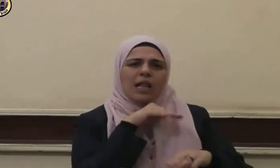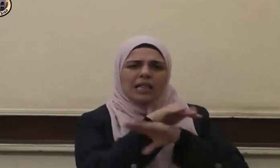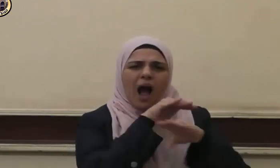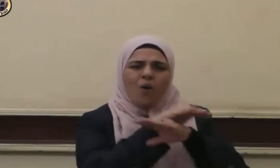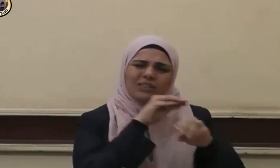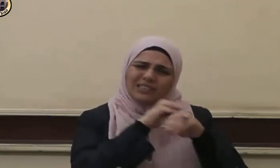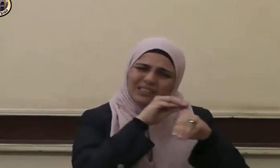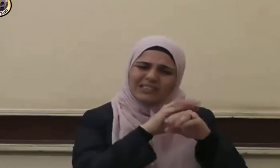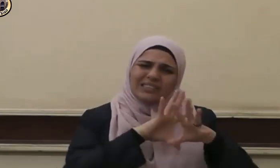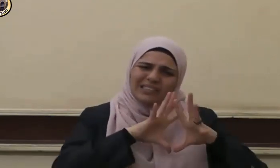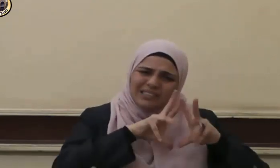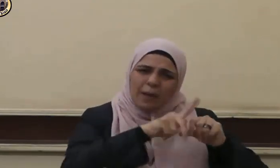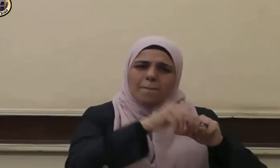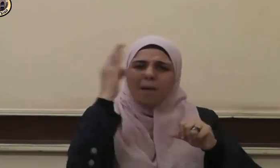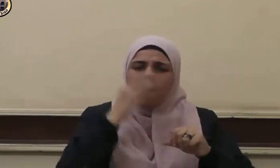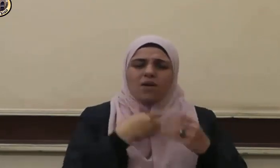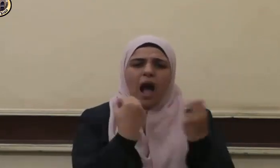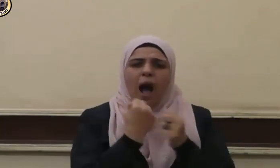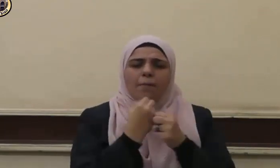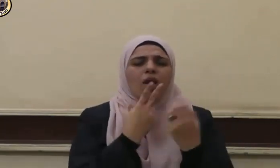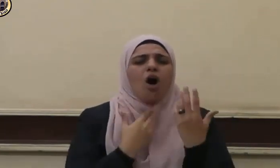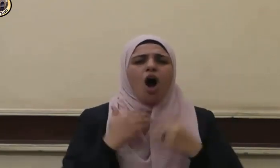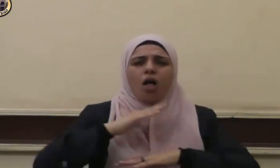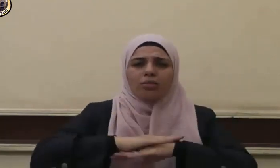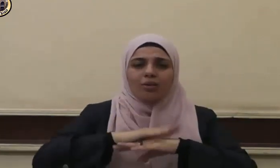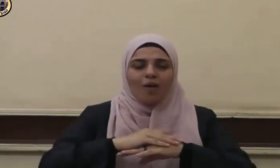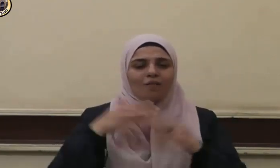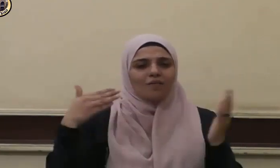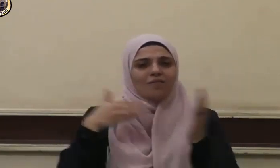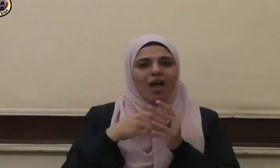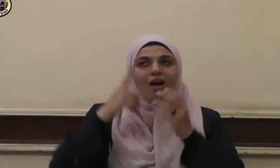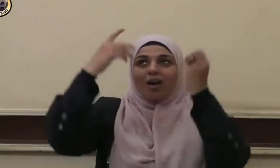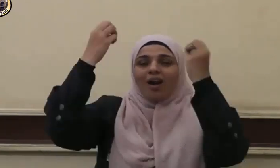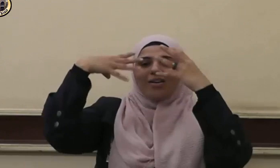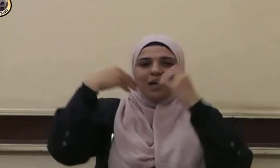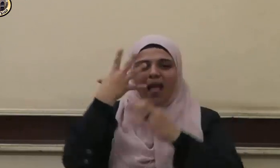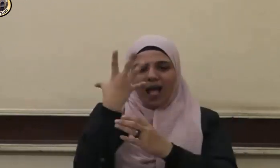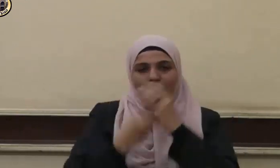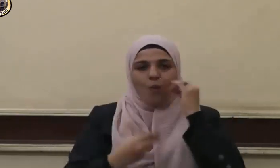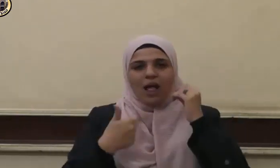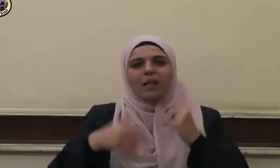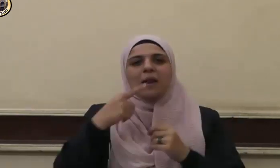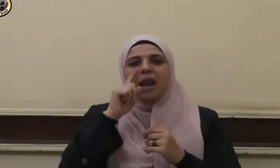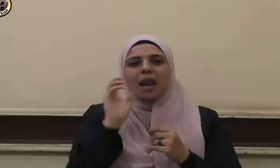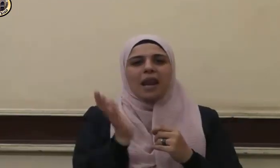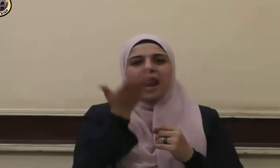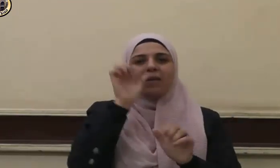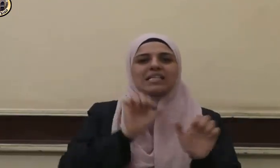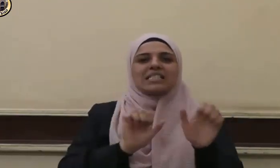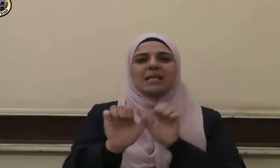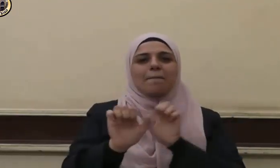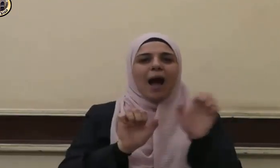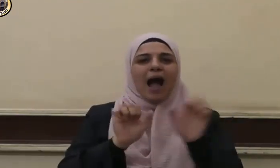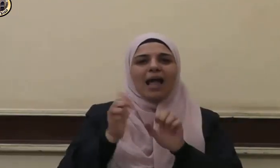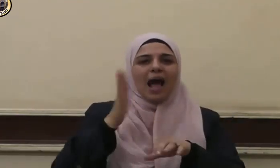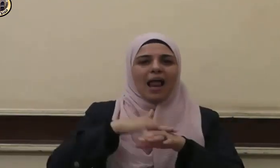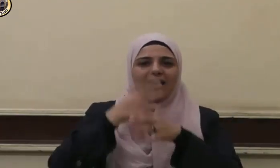دعوته وبره به أن رزقه بر ولده سيدنا إسماعيل